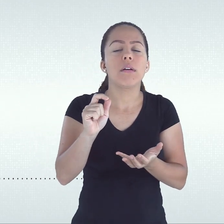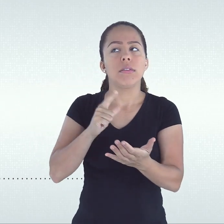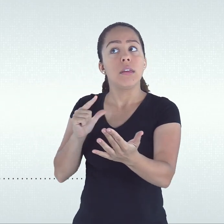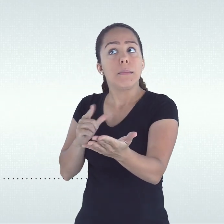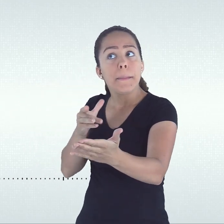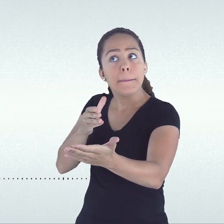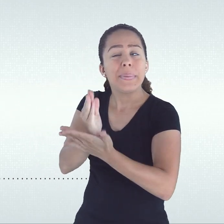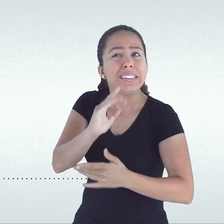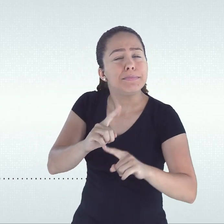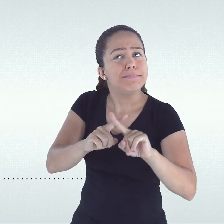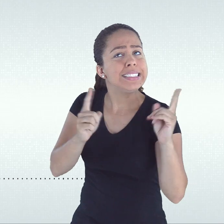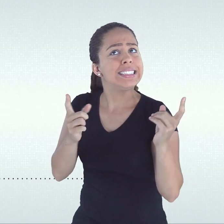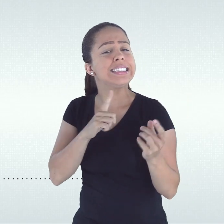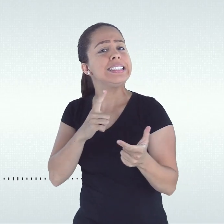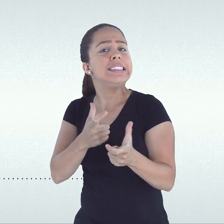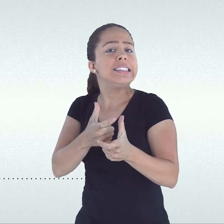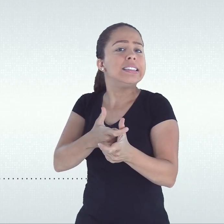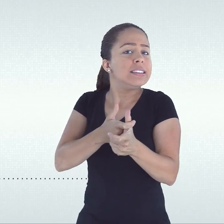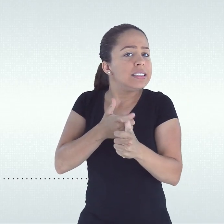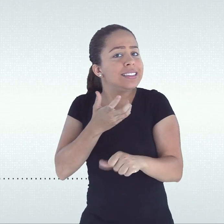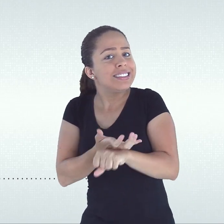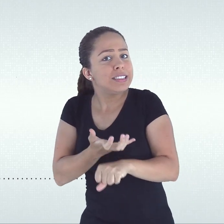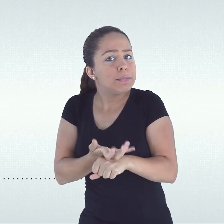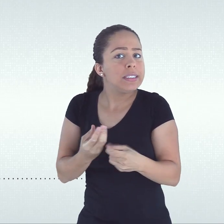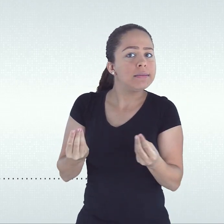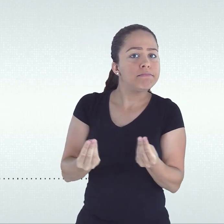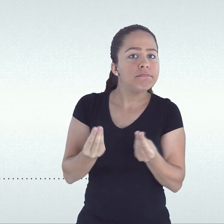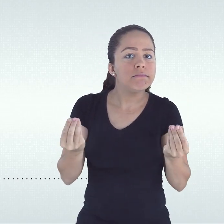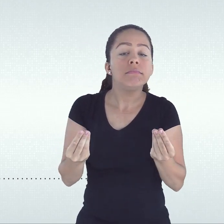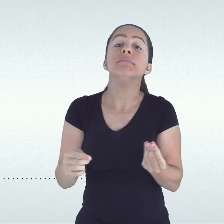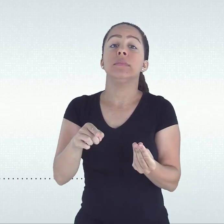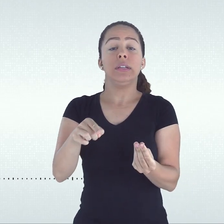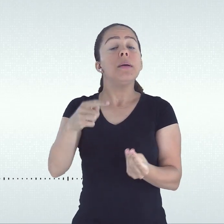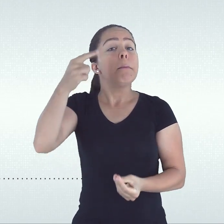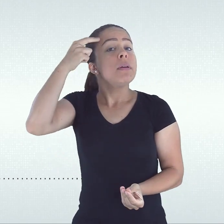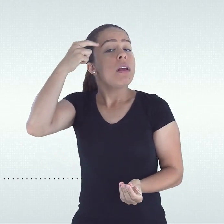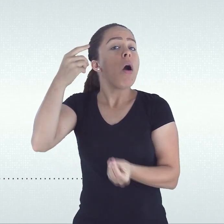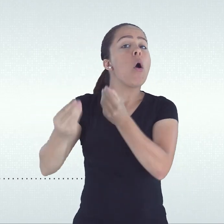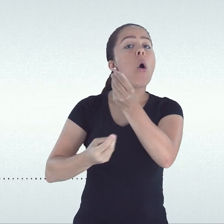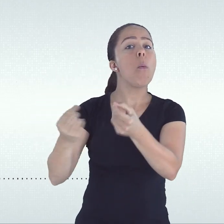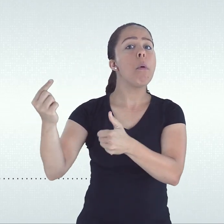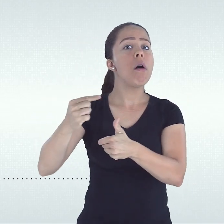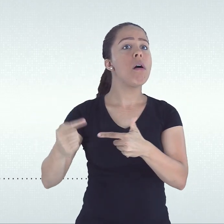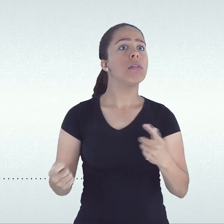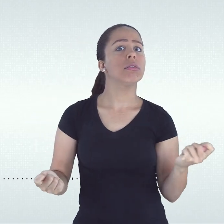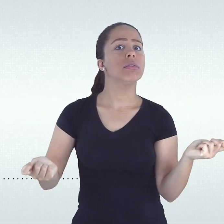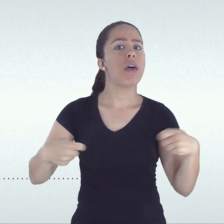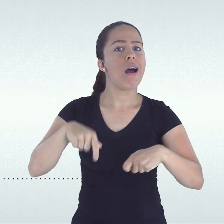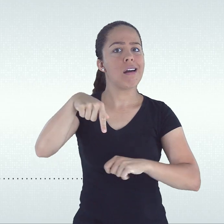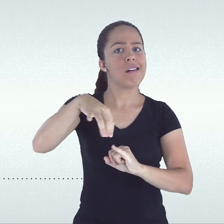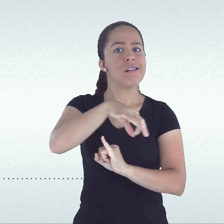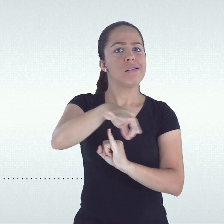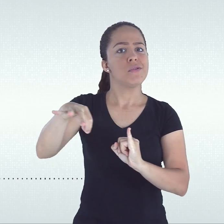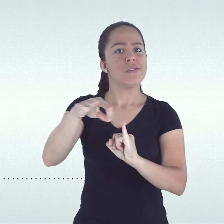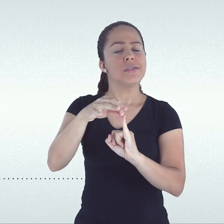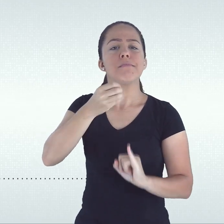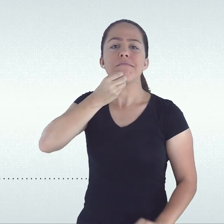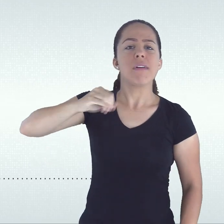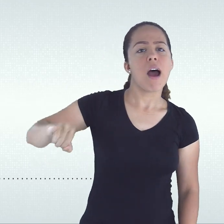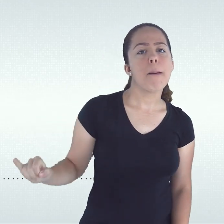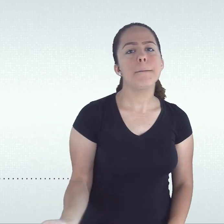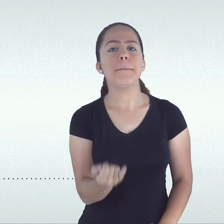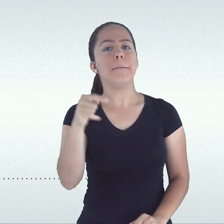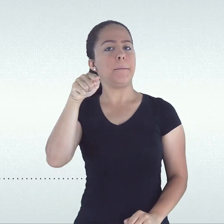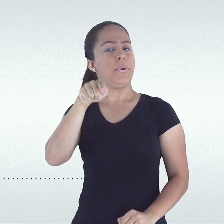o tema progressão parcial, as possibilidades institucionais de aplicação e os assuntos que o